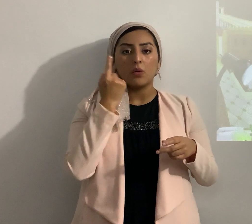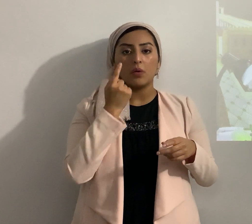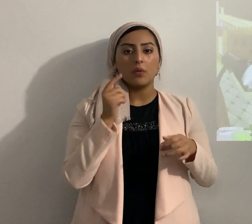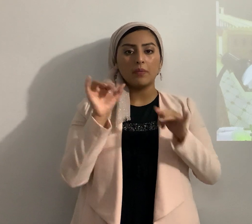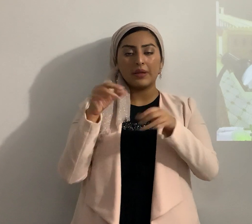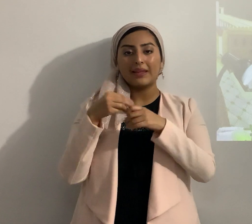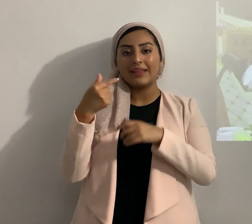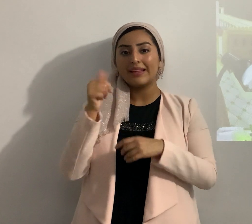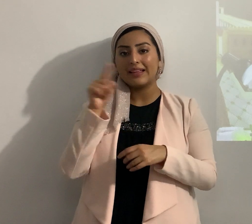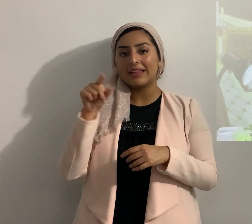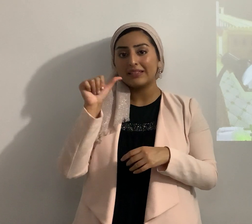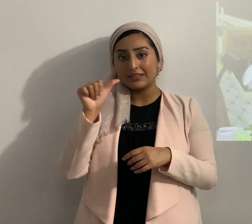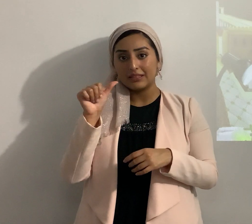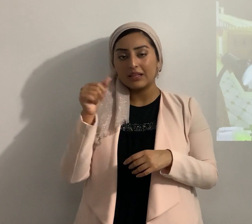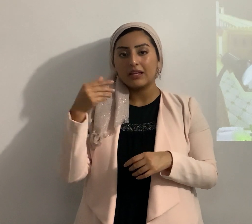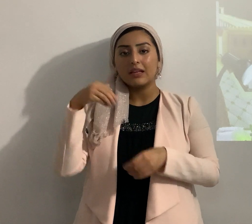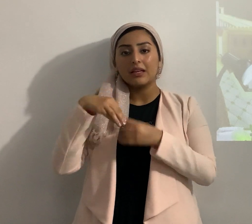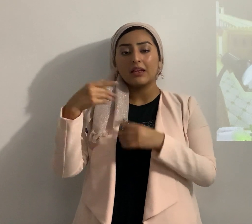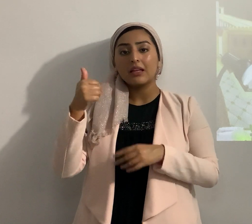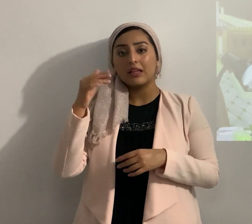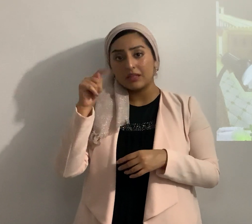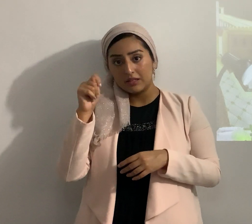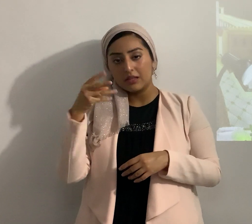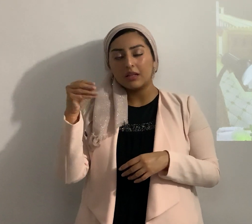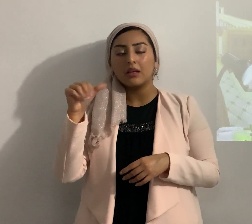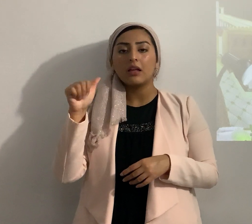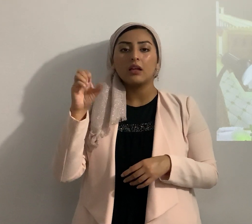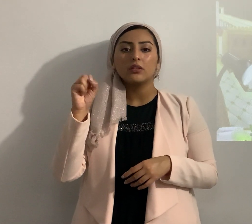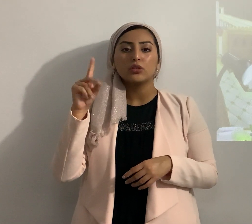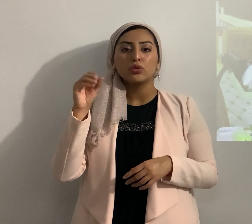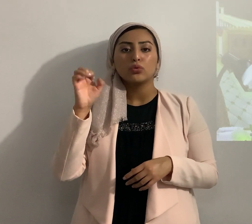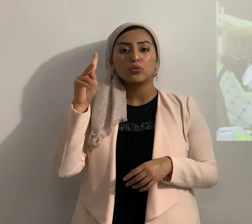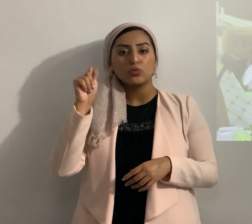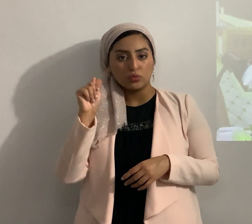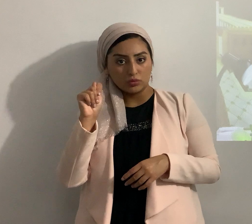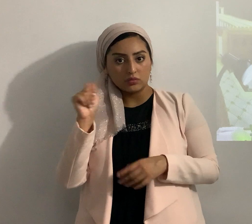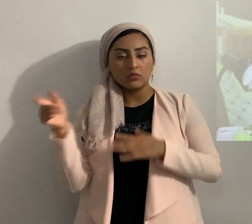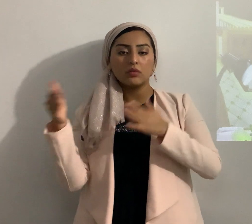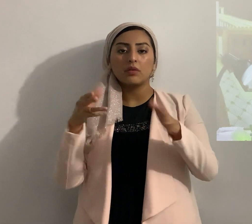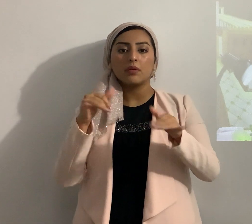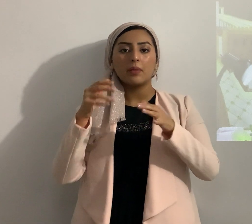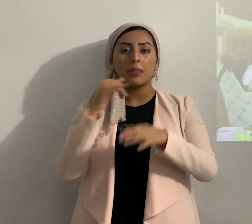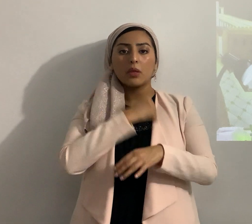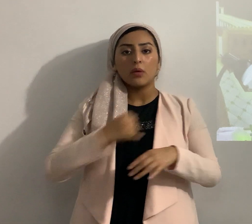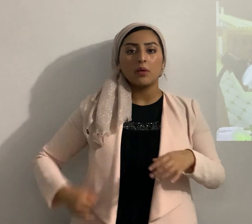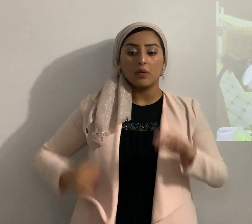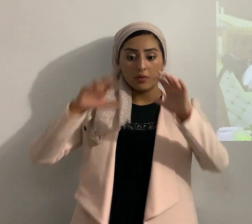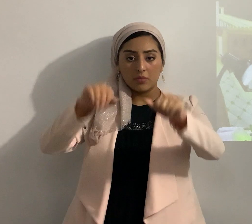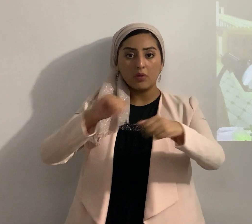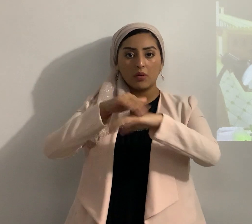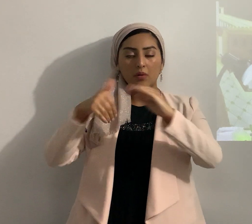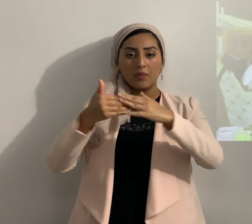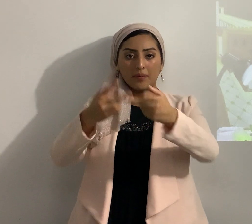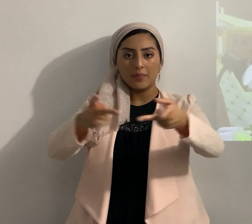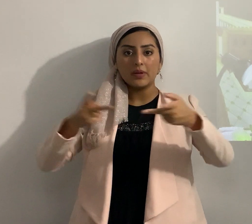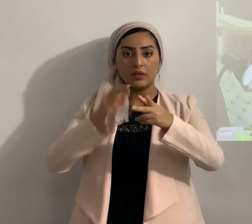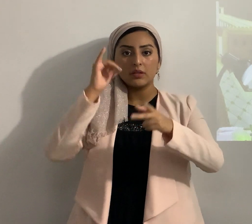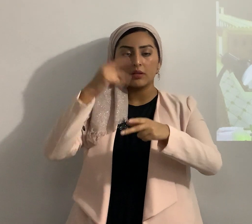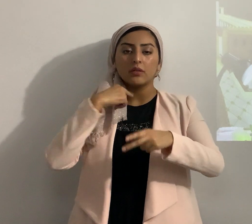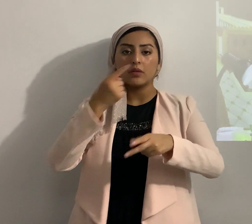en Gat y en Asdod 23 tomó pues Josué toda la tierra conforme a todo lo que Yahweh había dicho a Moisés